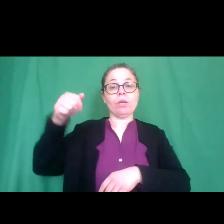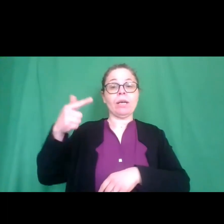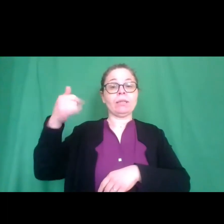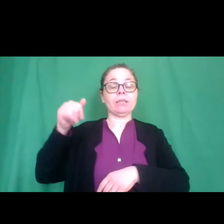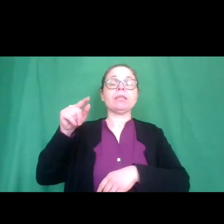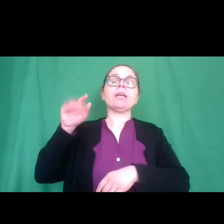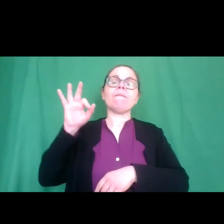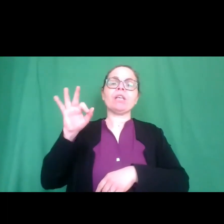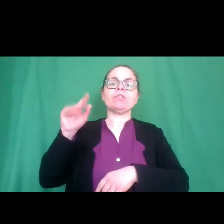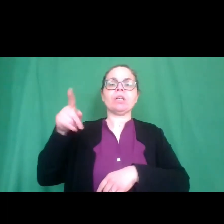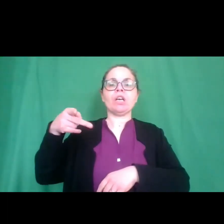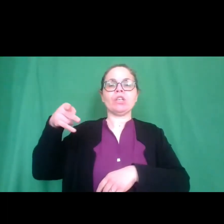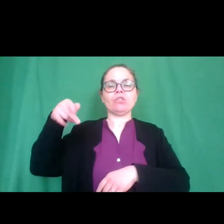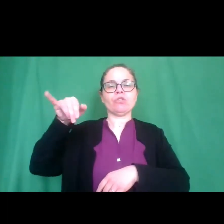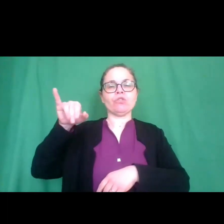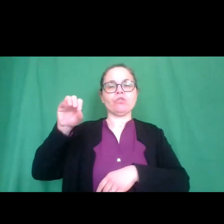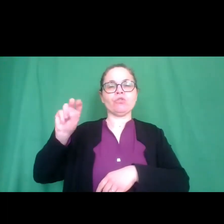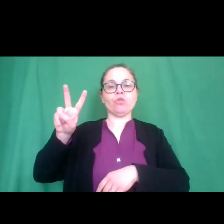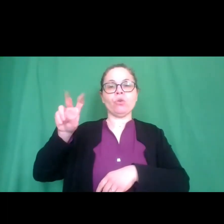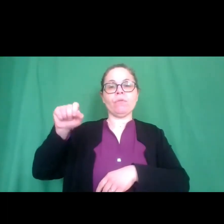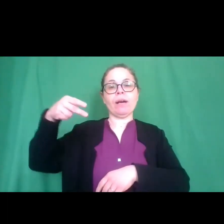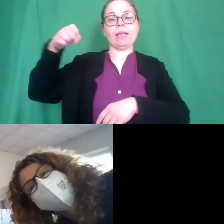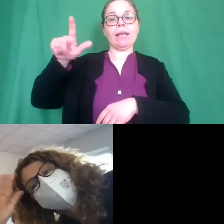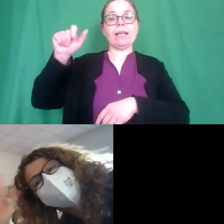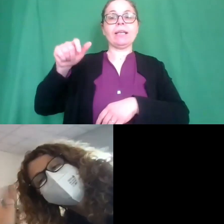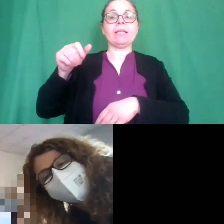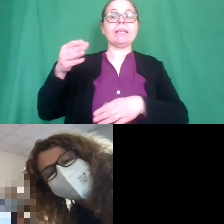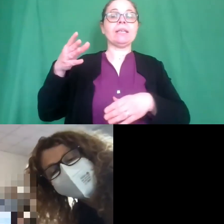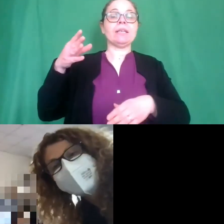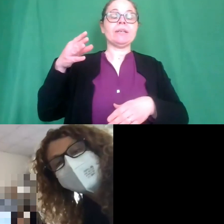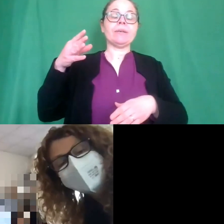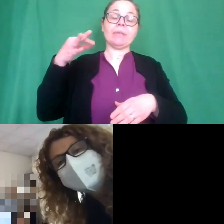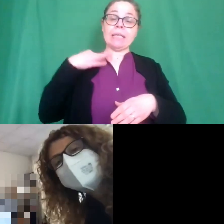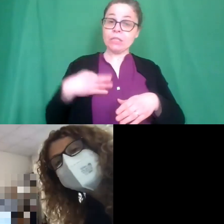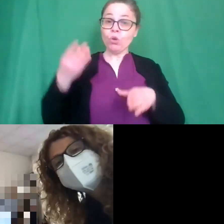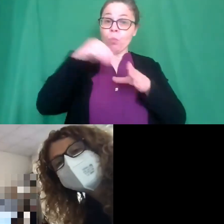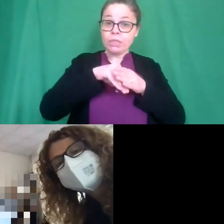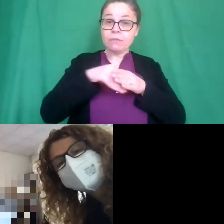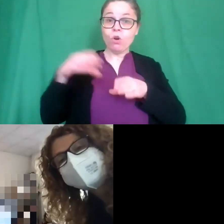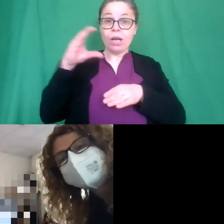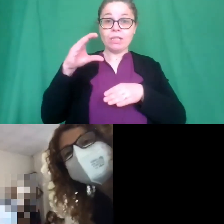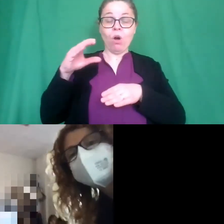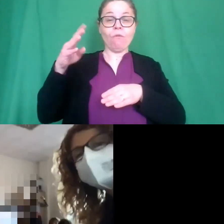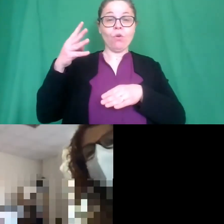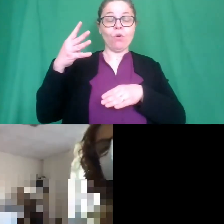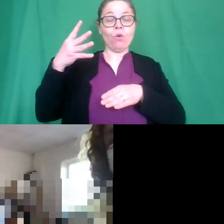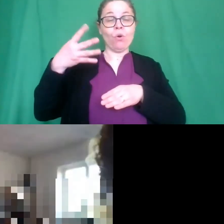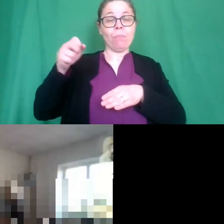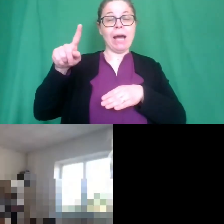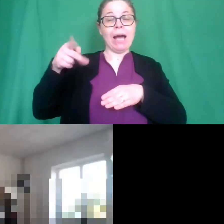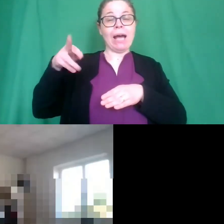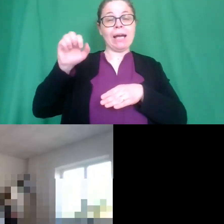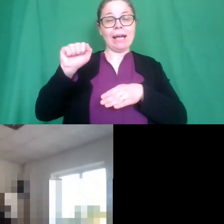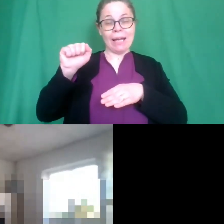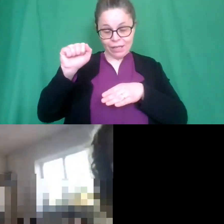Giovanelli dell'Istituto Comprensivo Castelnuovo Magra della Spezia con la sezione